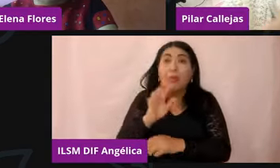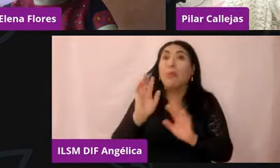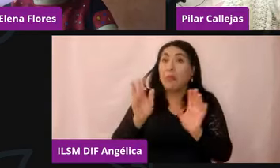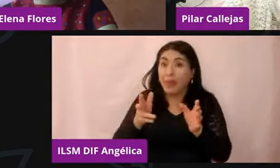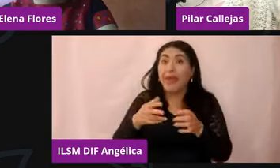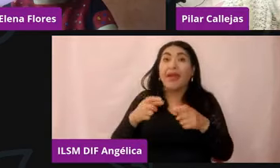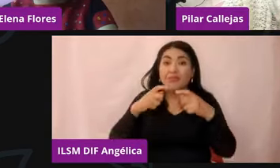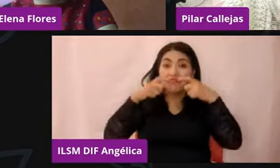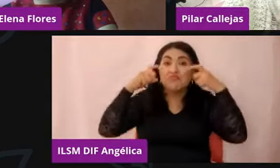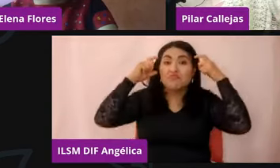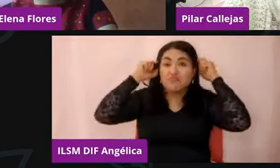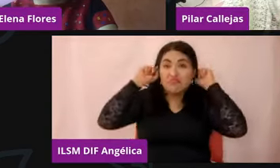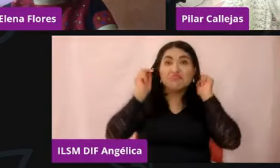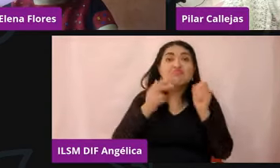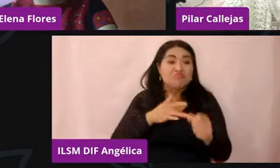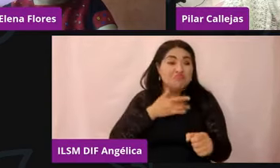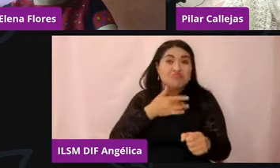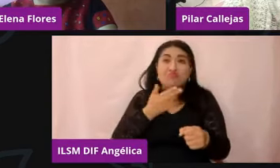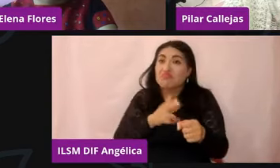entonces,